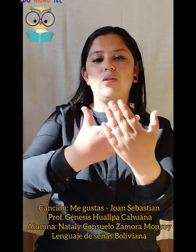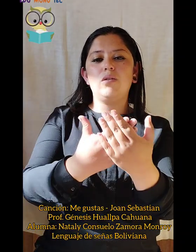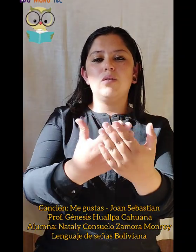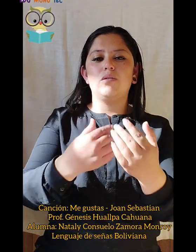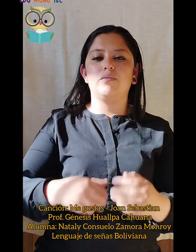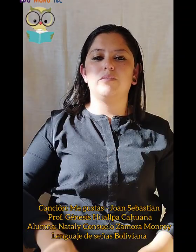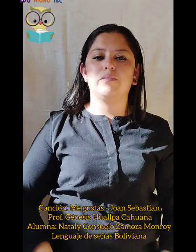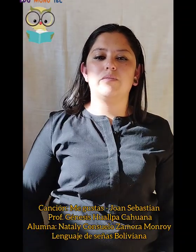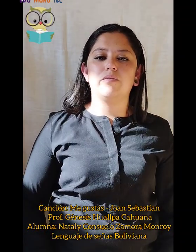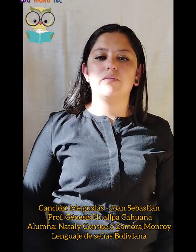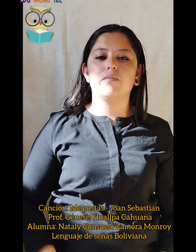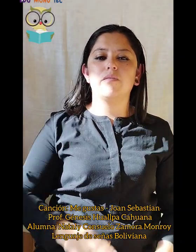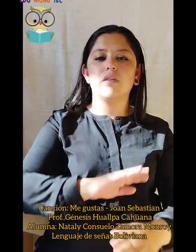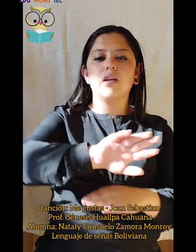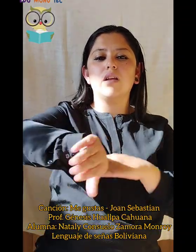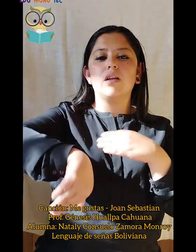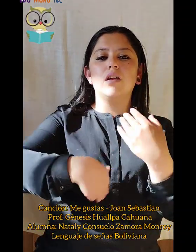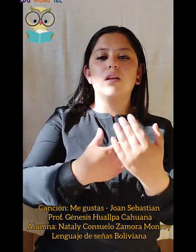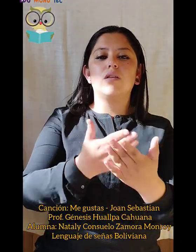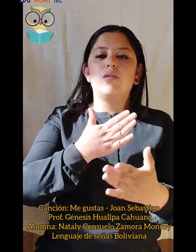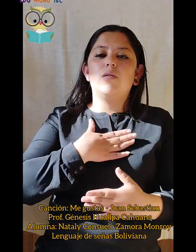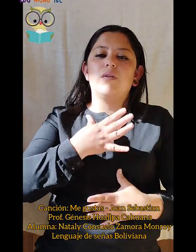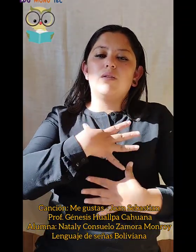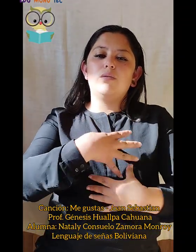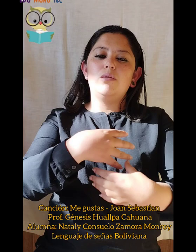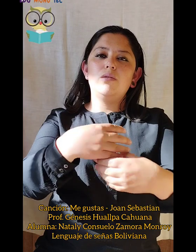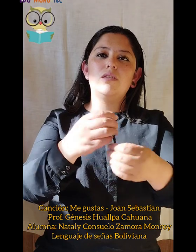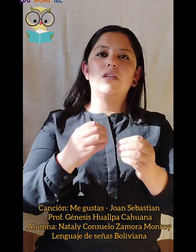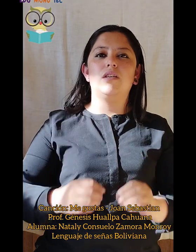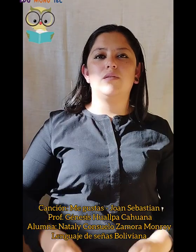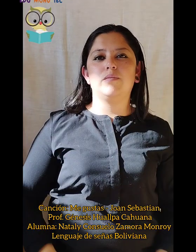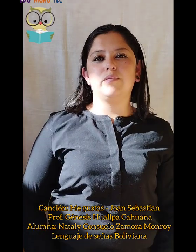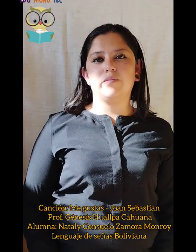todo Todo me gusta